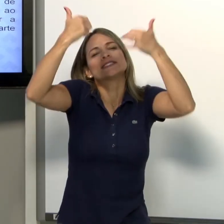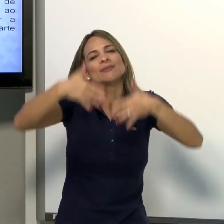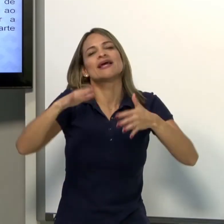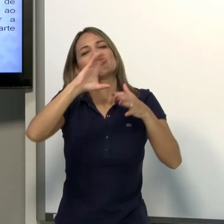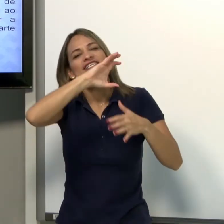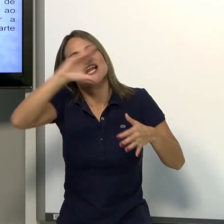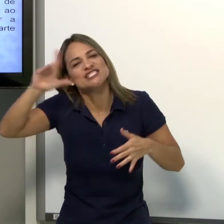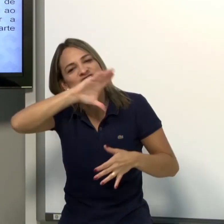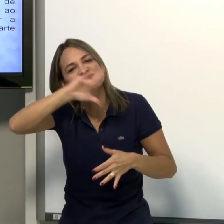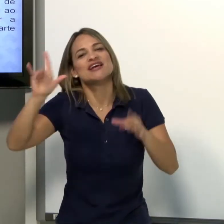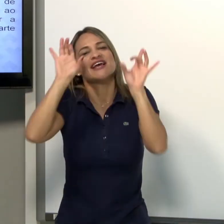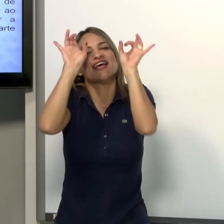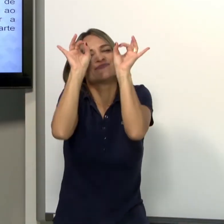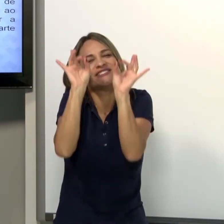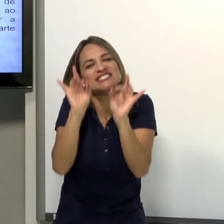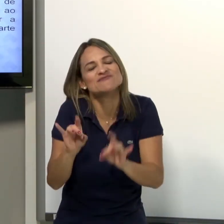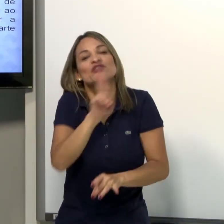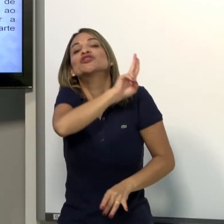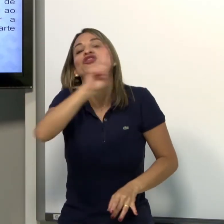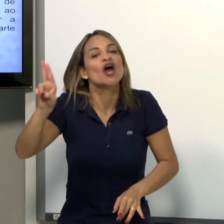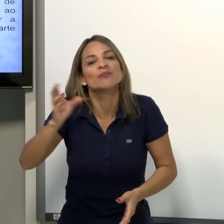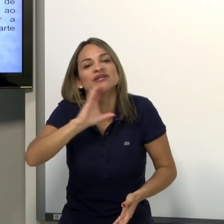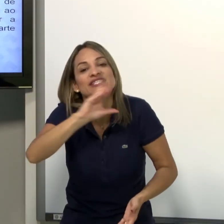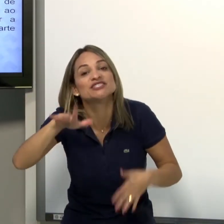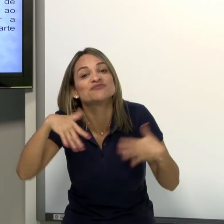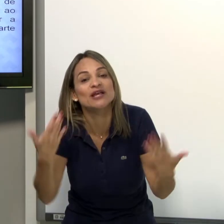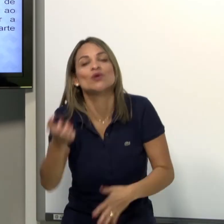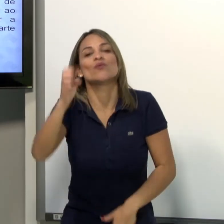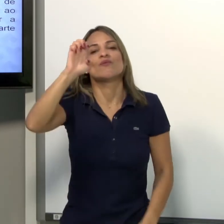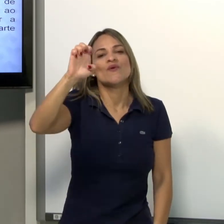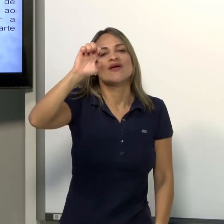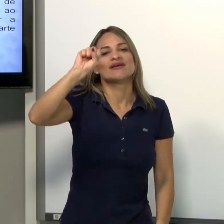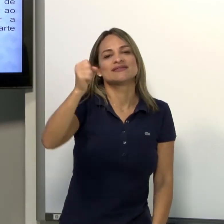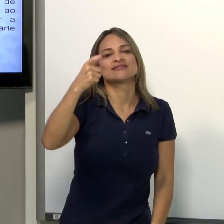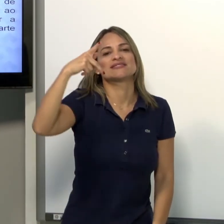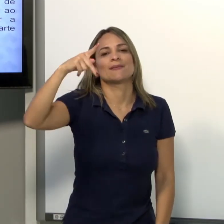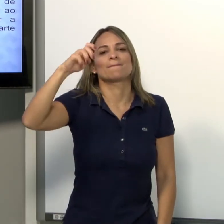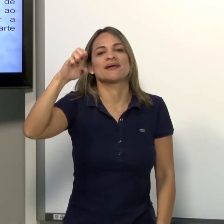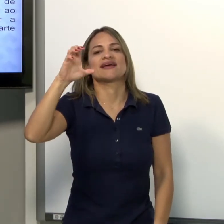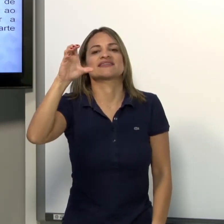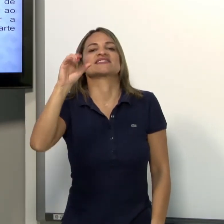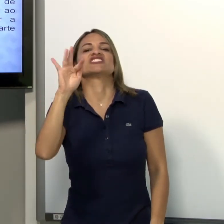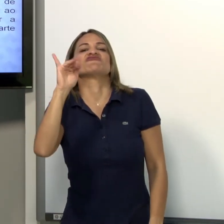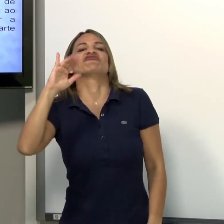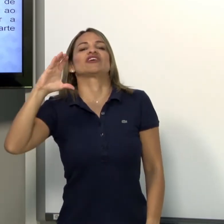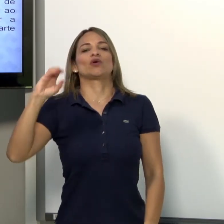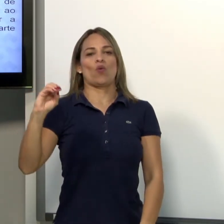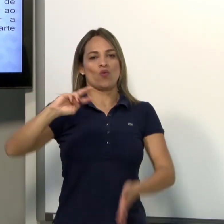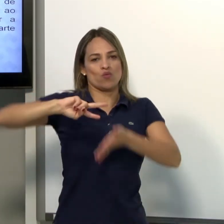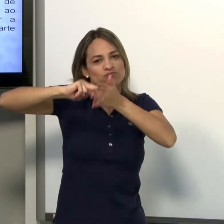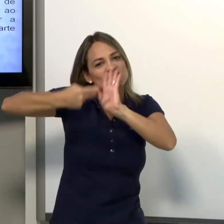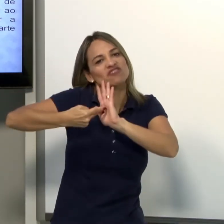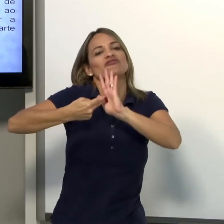diferente. Nós vamos usar os classificadores específicos, que vão dar